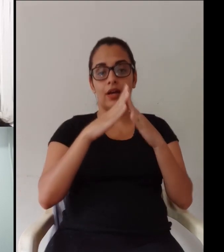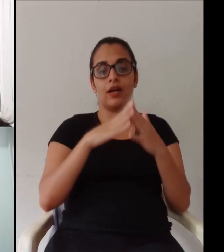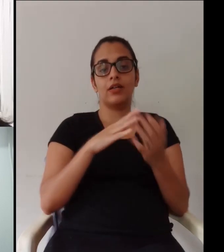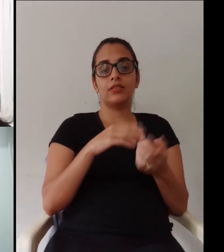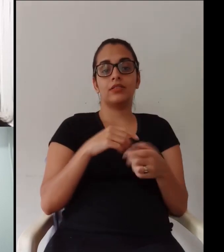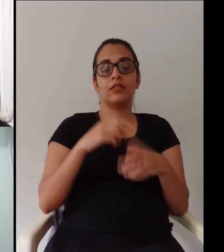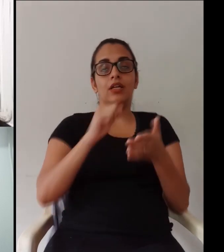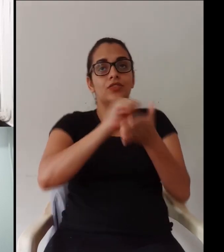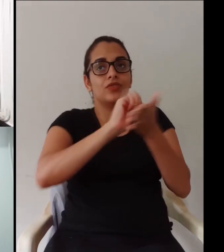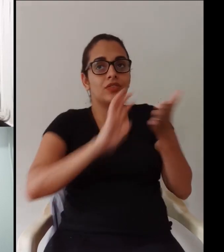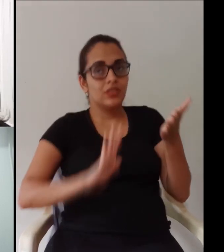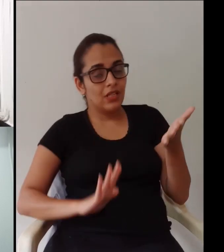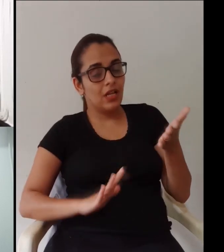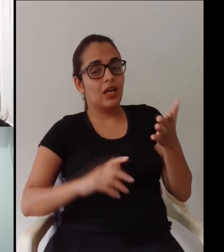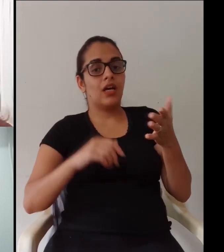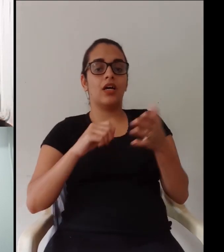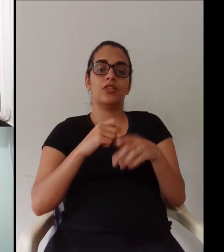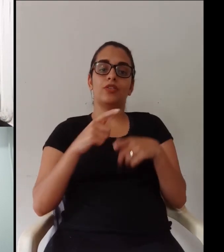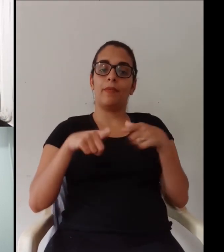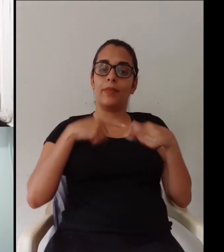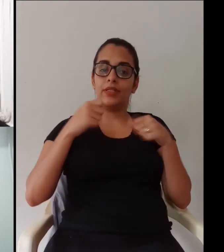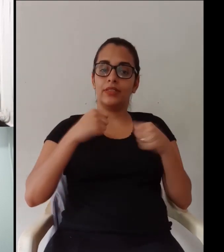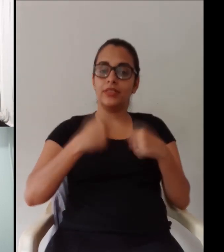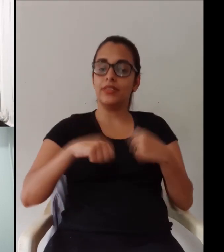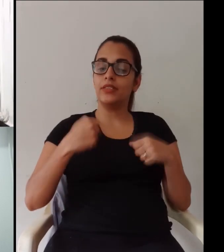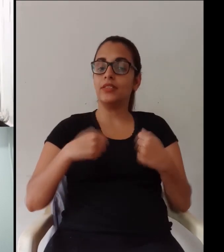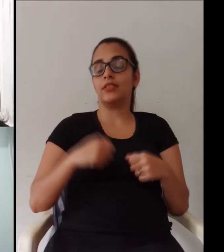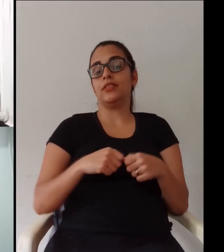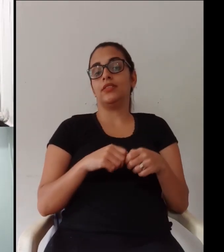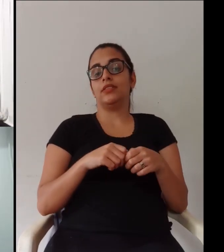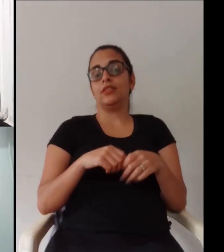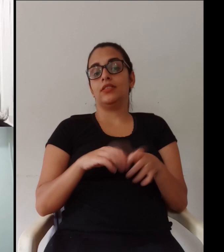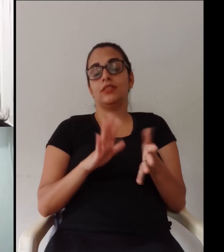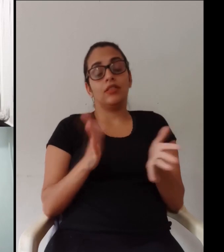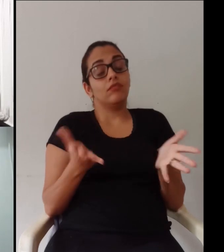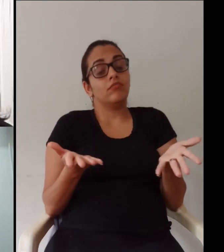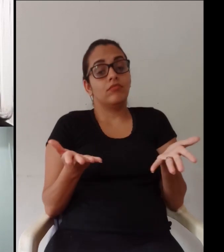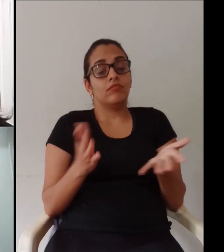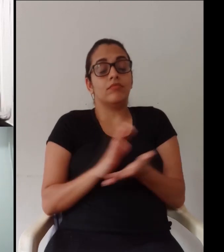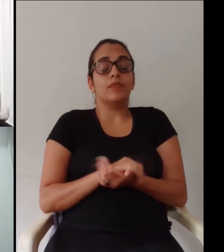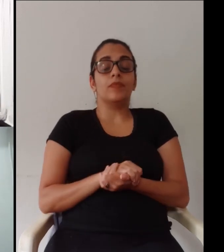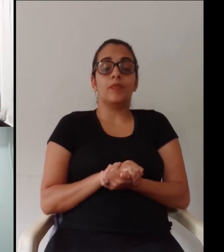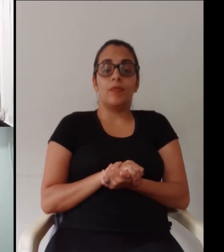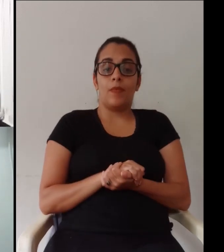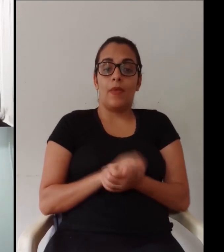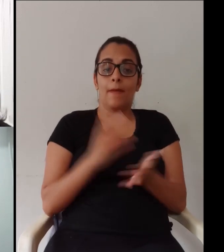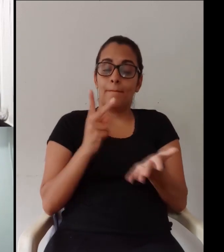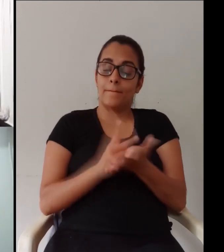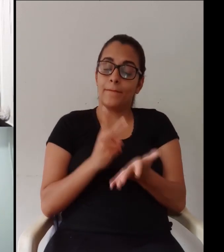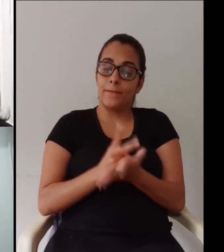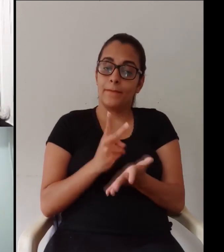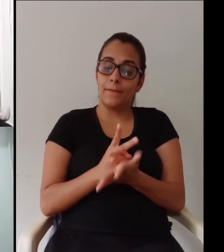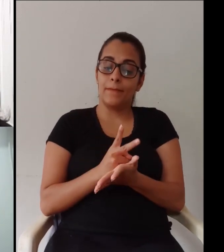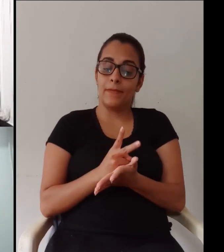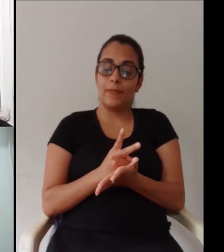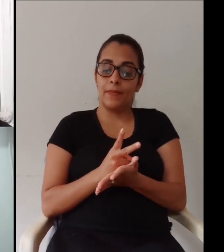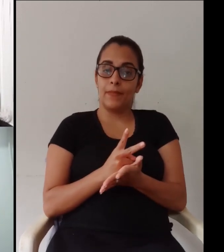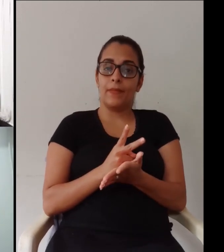as pessoas que estão trabalhando em casa essa adaptação a profissional de uma atividade que antes você tinha